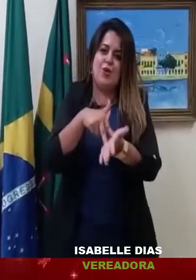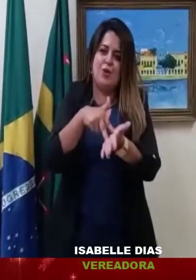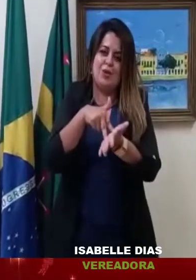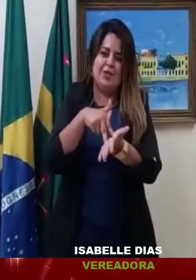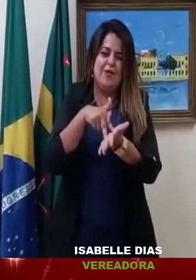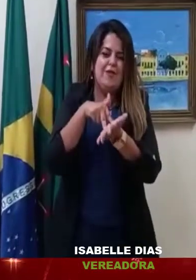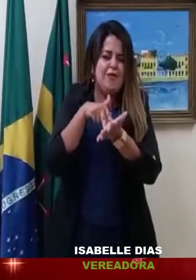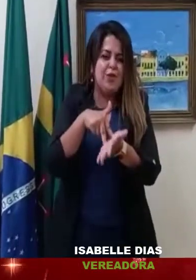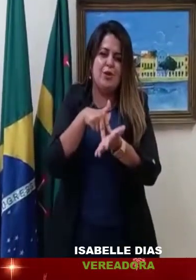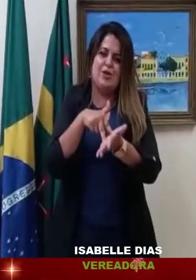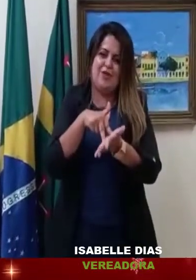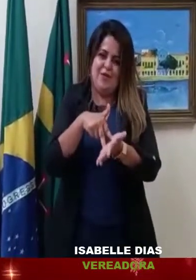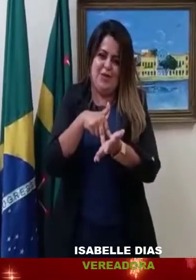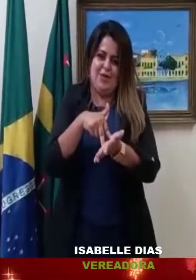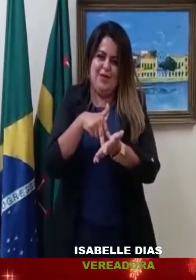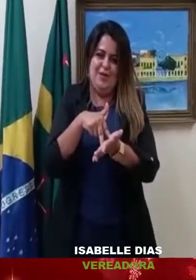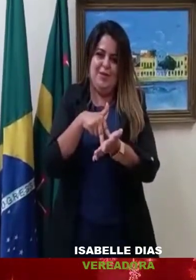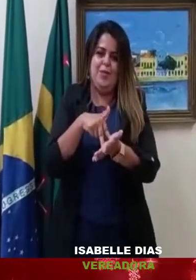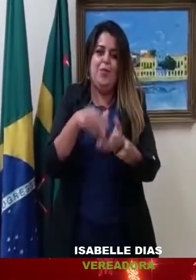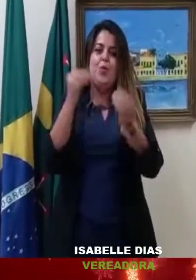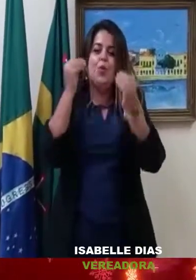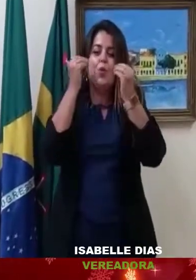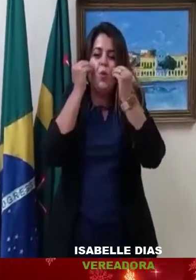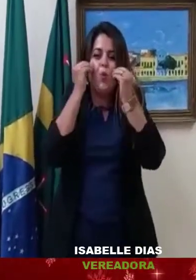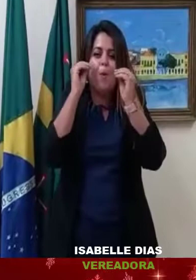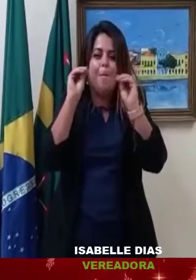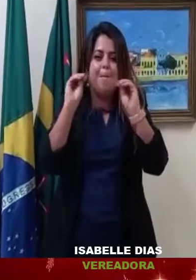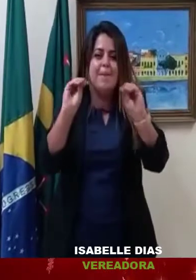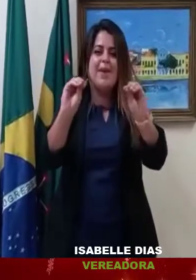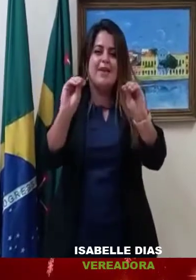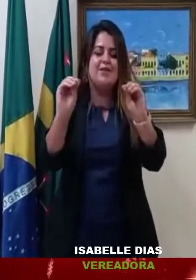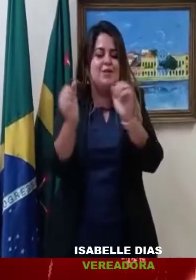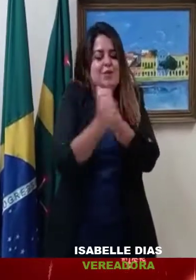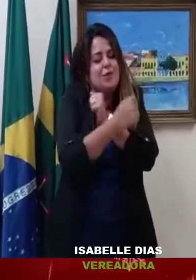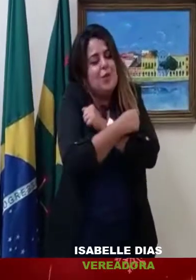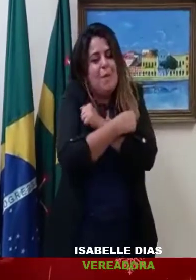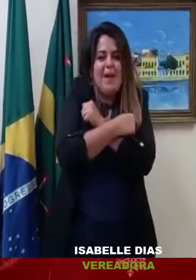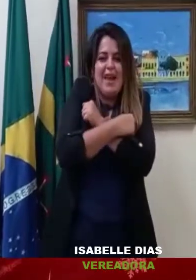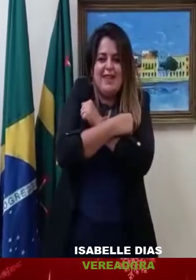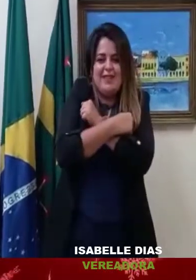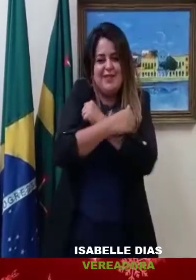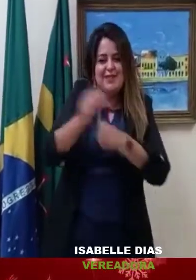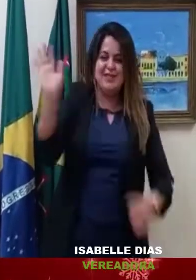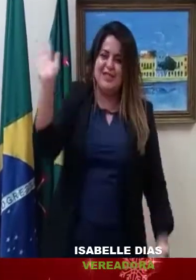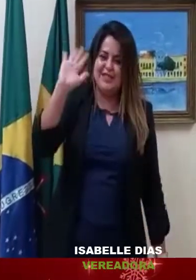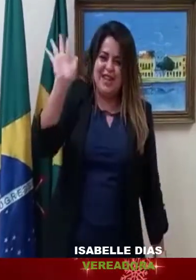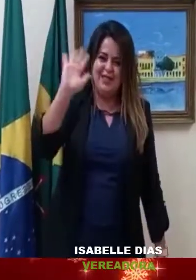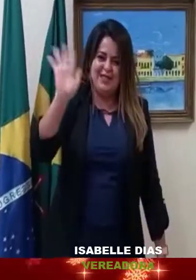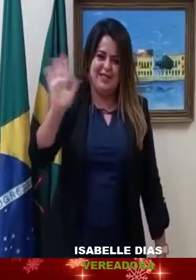fortalecidos, firmes e fortes. Beijos e abraço. Tchau!